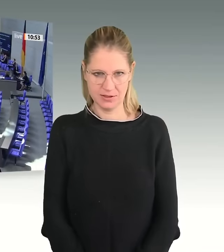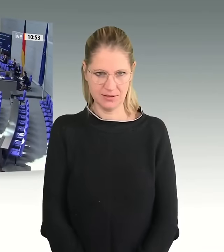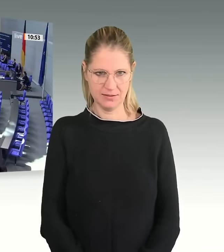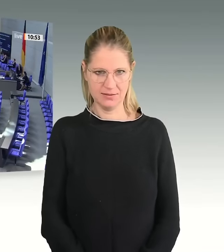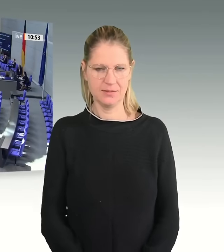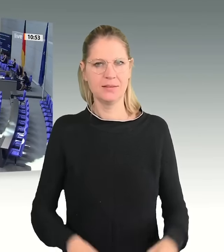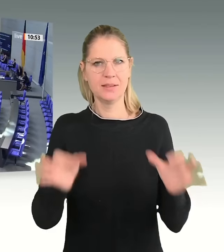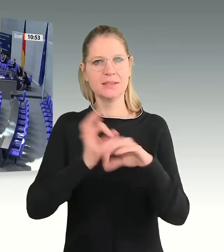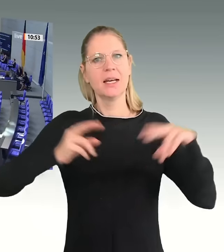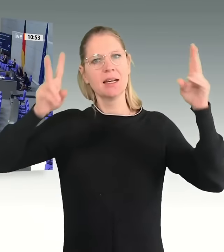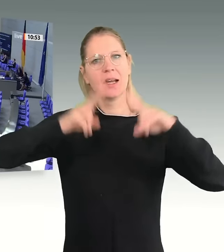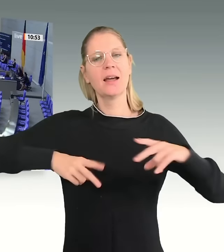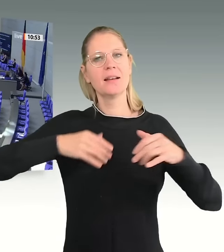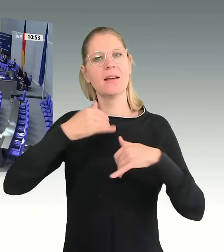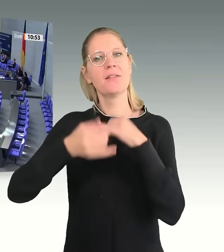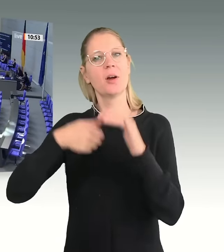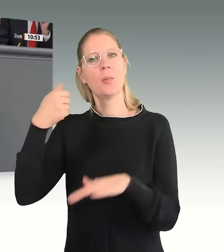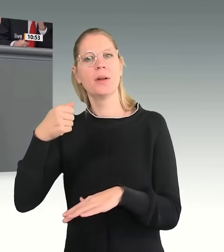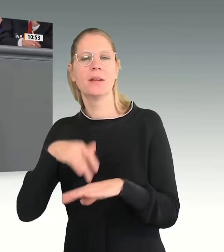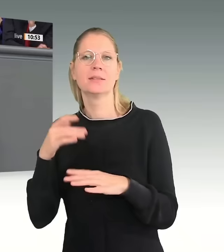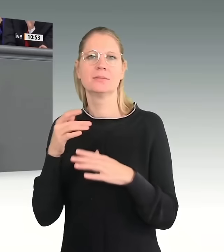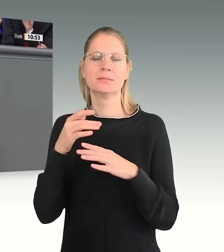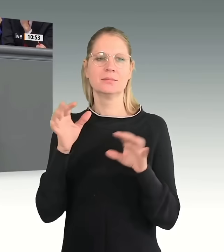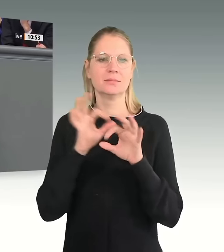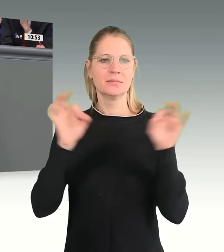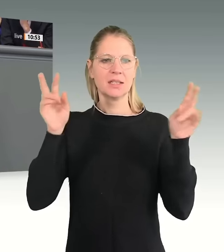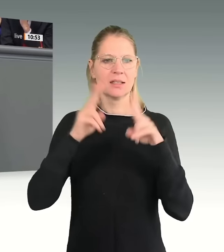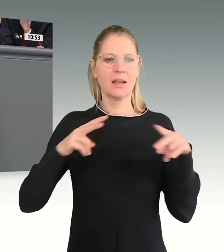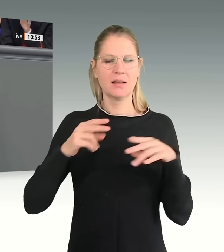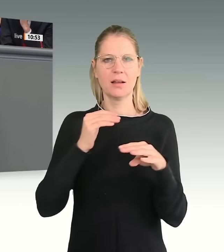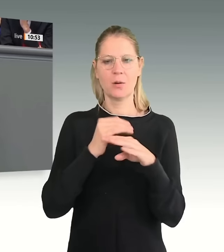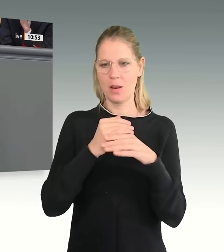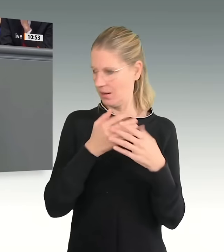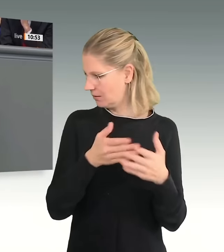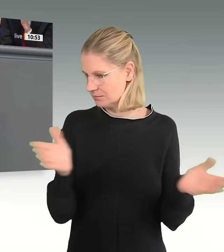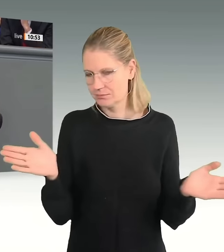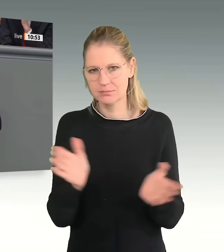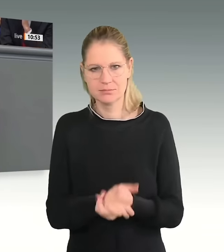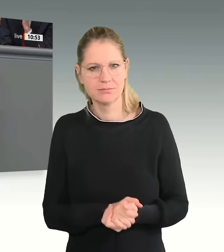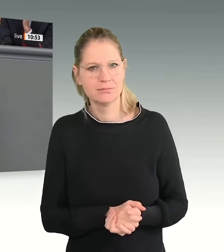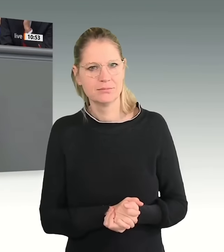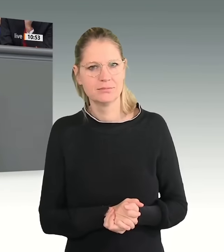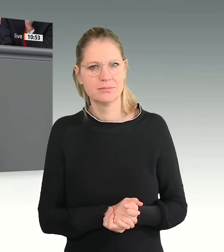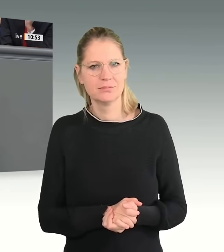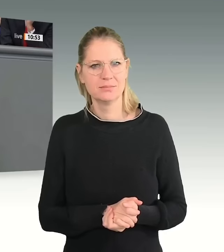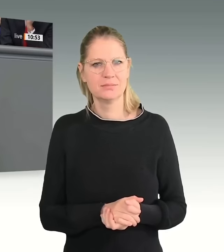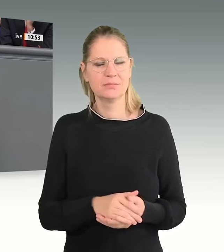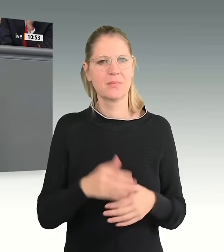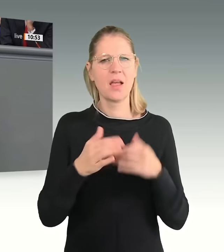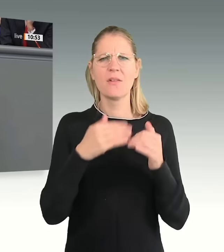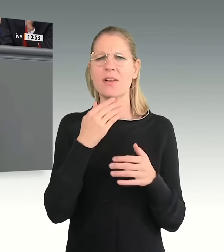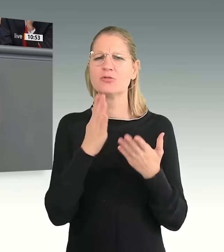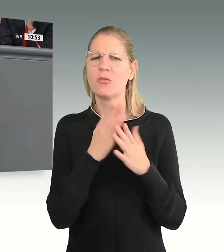Sehr geehrte Frau Präsidentin! Sehr geehrte Kolleginnen und Kollegen! Frau Nasser, das ist, glaube ich, schon weg, Herr Teutrine,